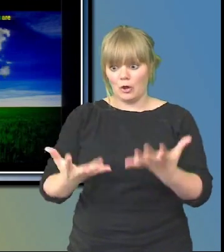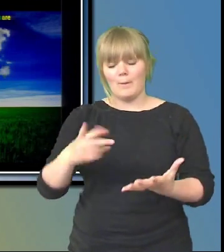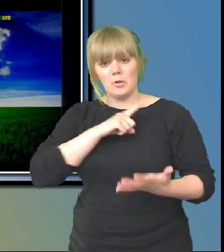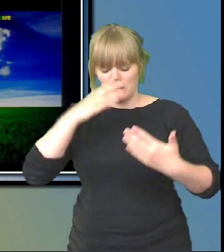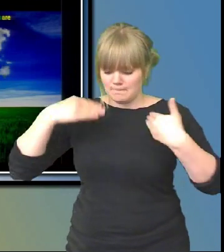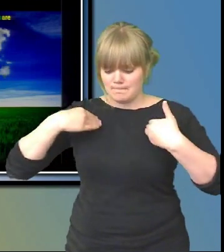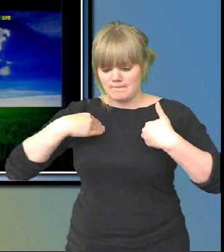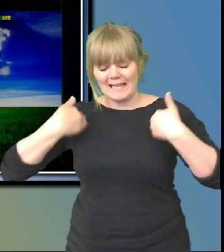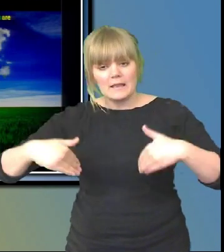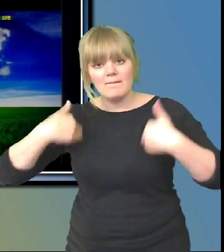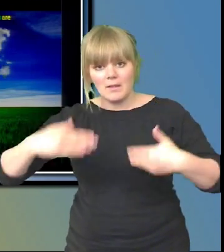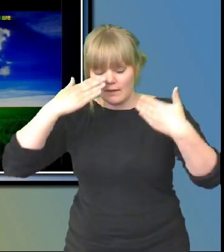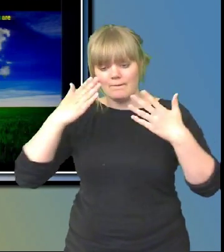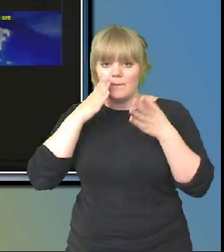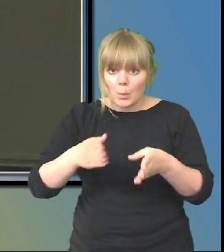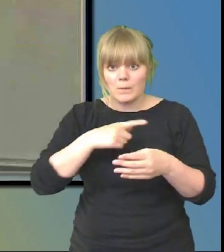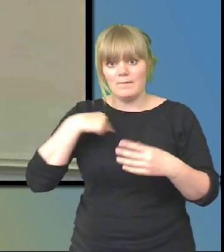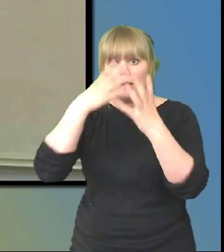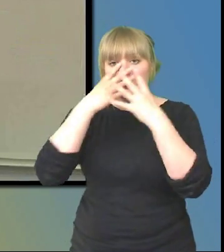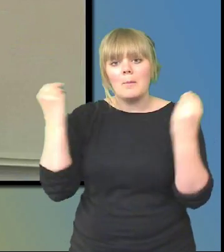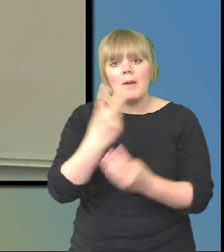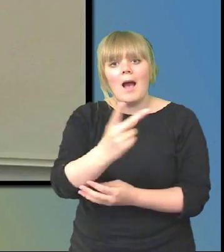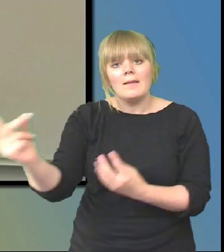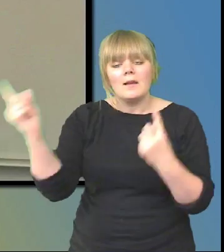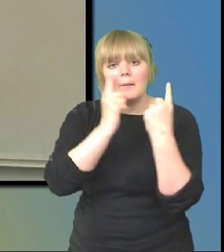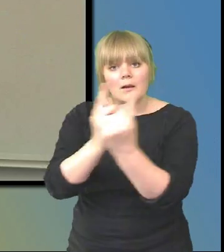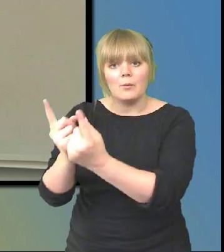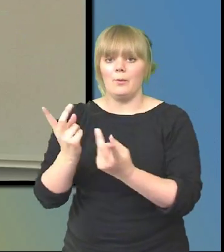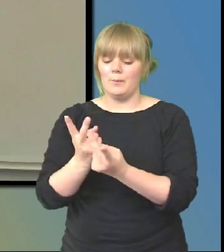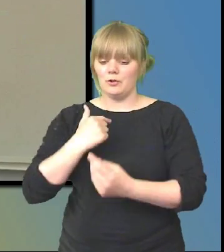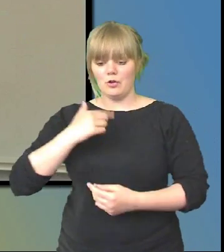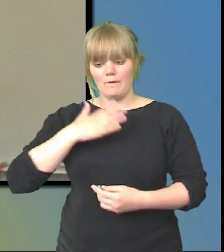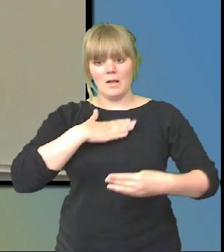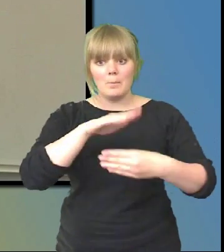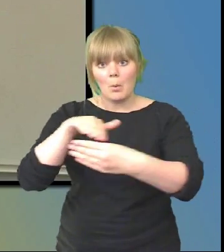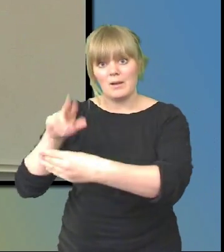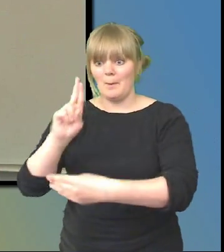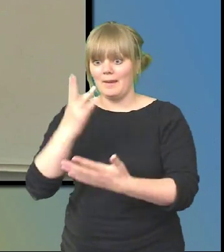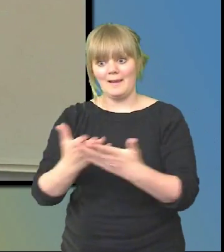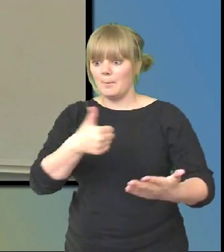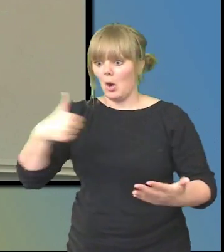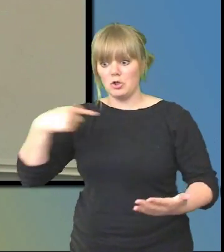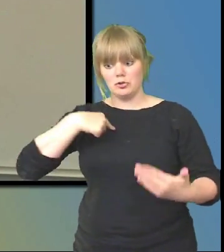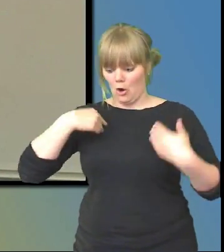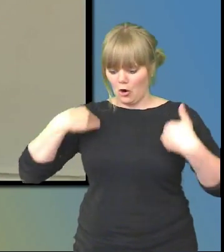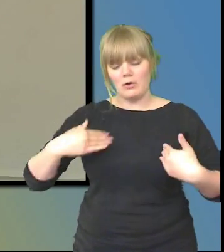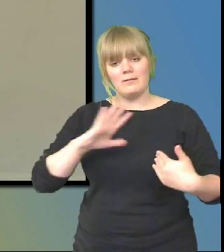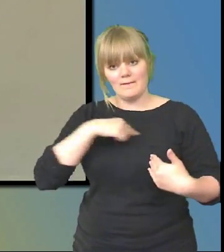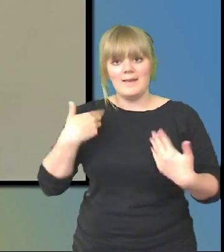människor runt omkring. jag tänkte påminna om att det är inte bara jag, vi är flera. Så idag är det jag och min